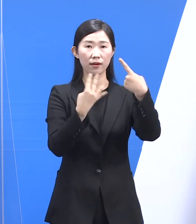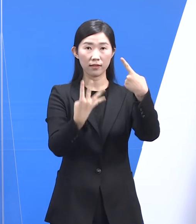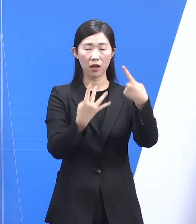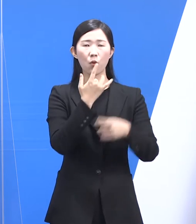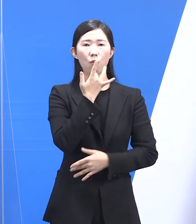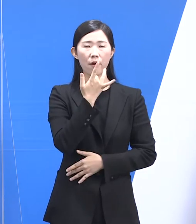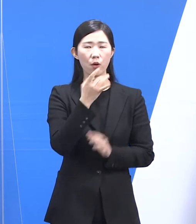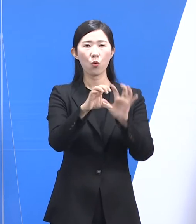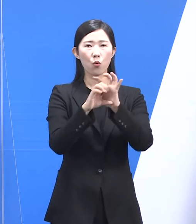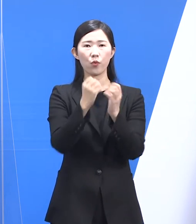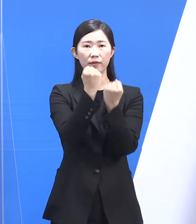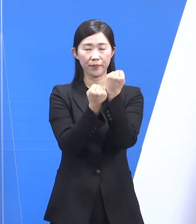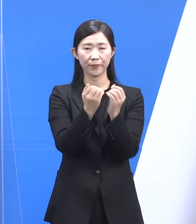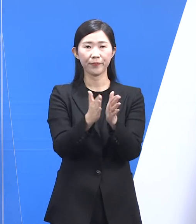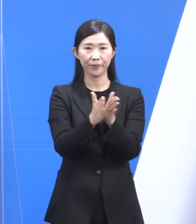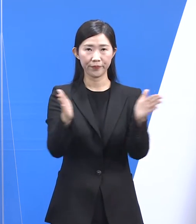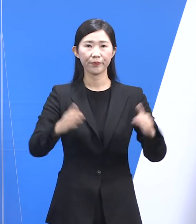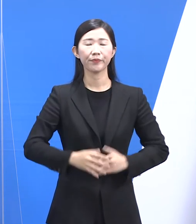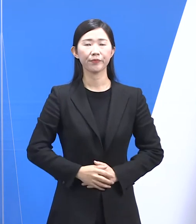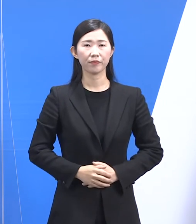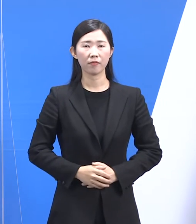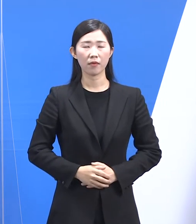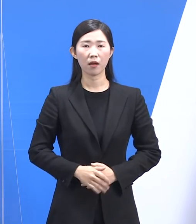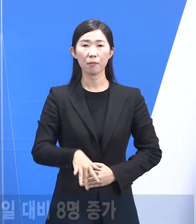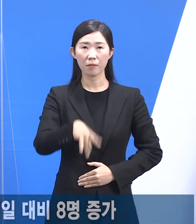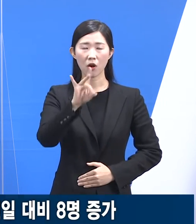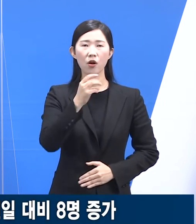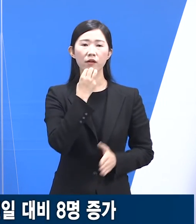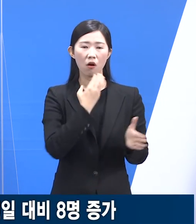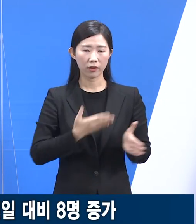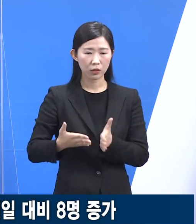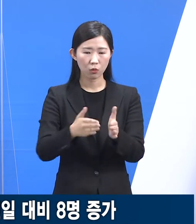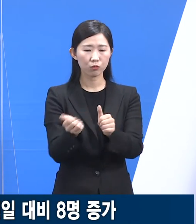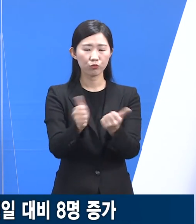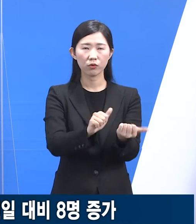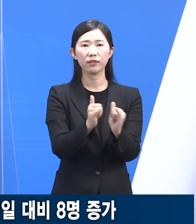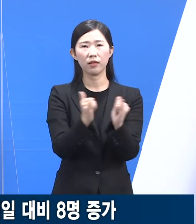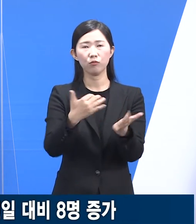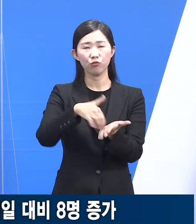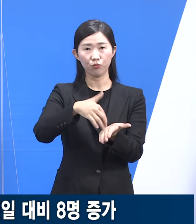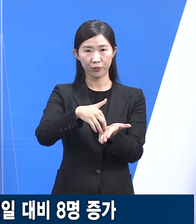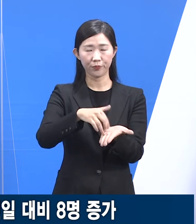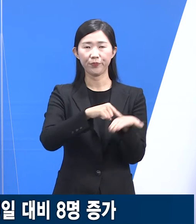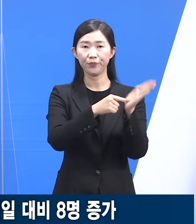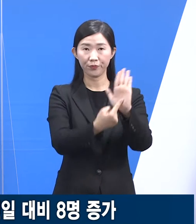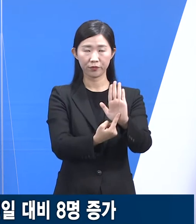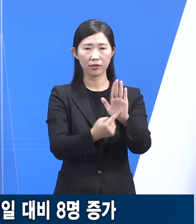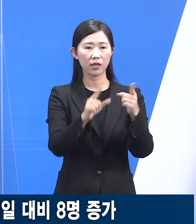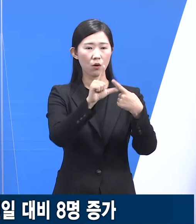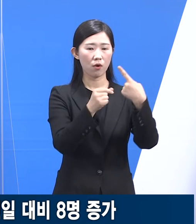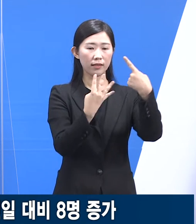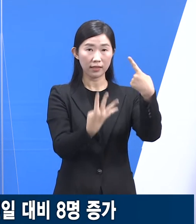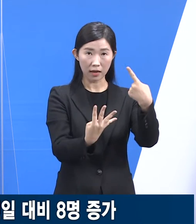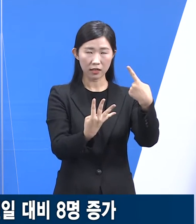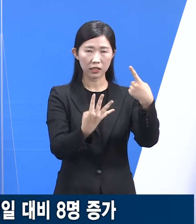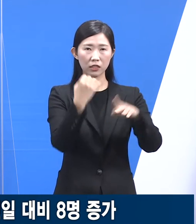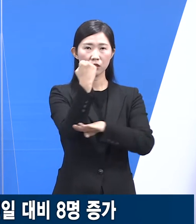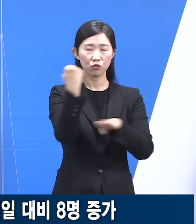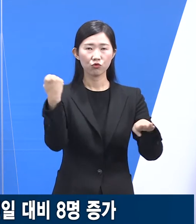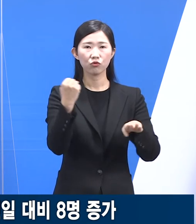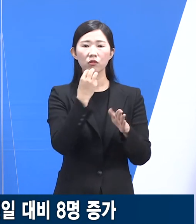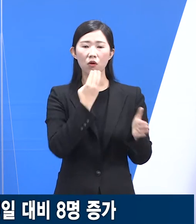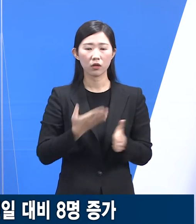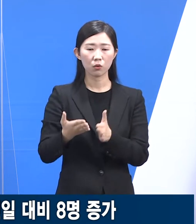기자회견을 시작하겠습니다. 먼저 경기도 사망자 현황입니다. 1월 4일 0시 기준 경기도 사망자 수는